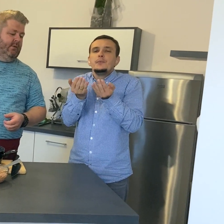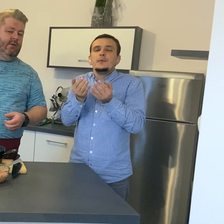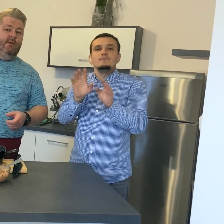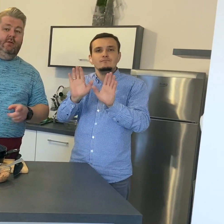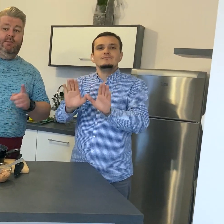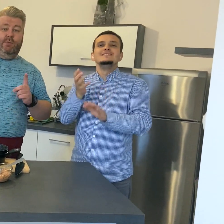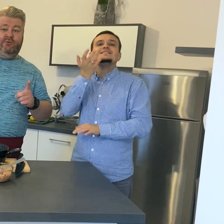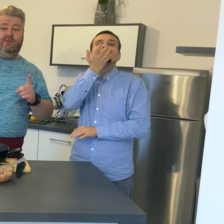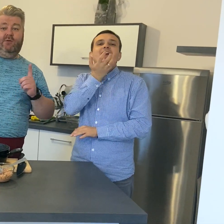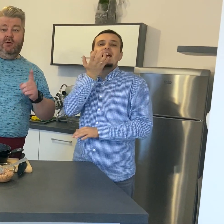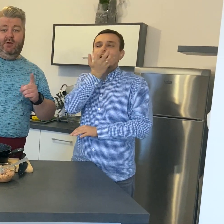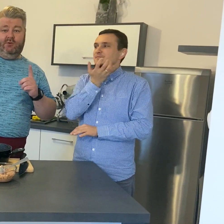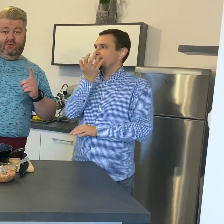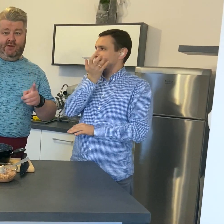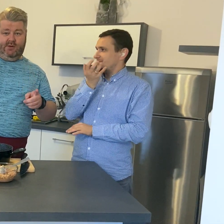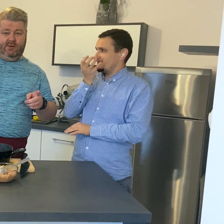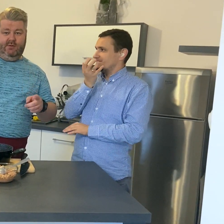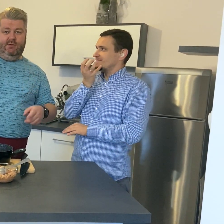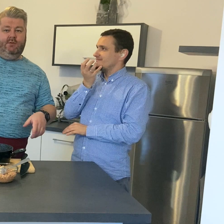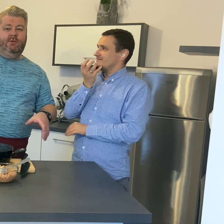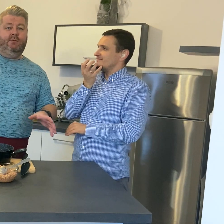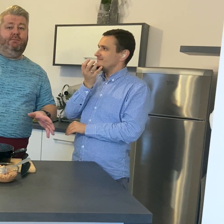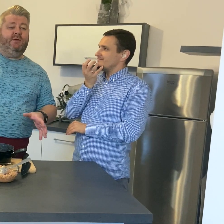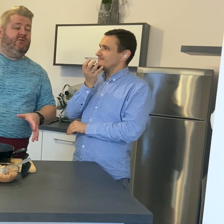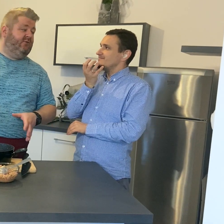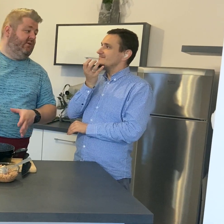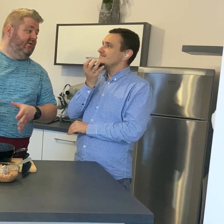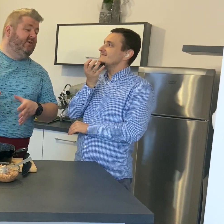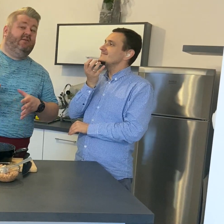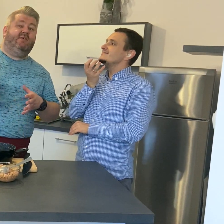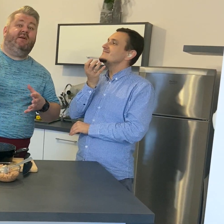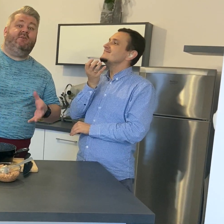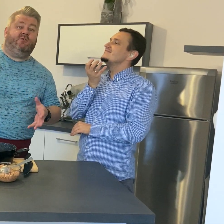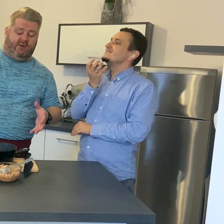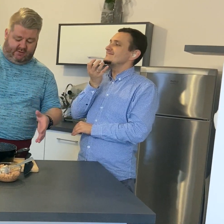Poprzez wolne ogrzewanie będzie się zagęszczała.